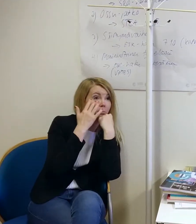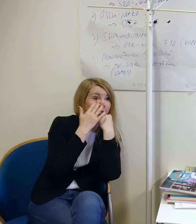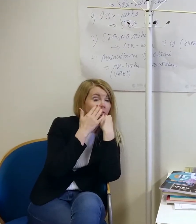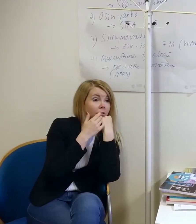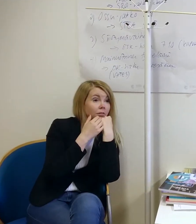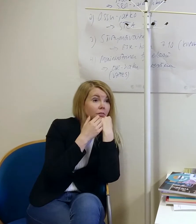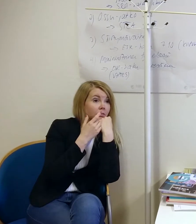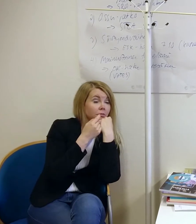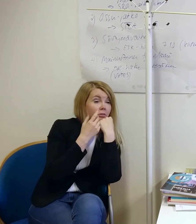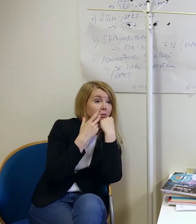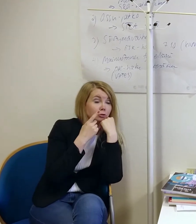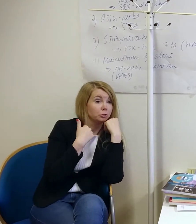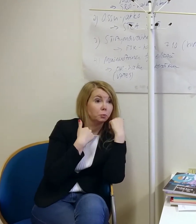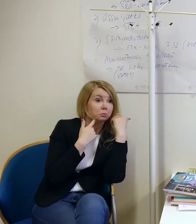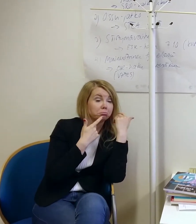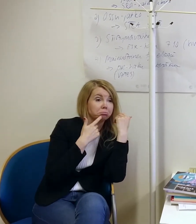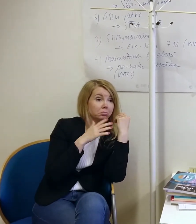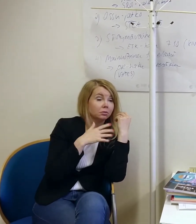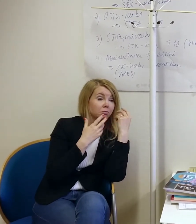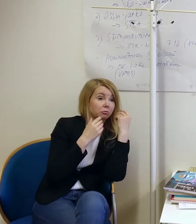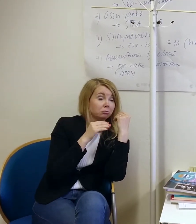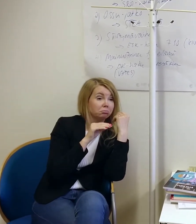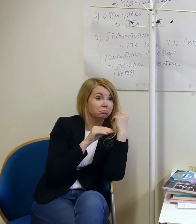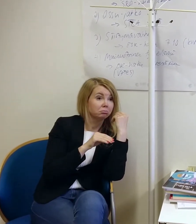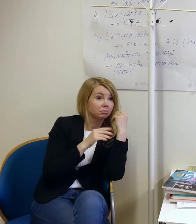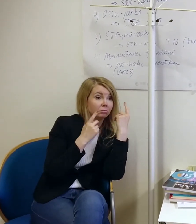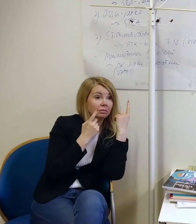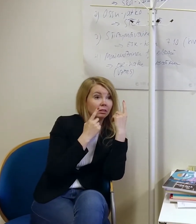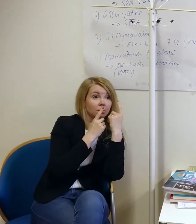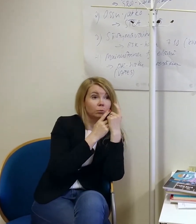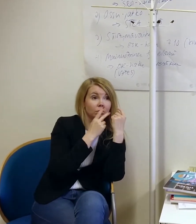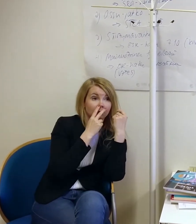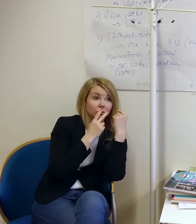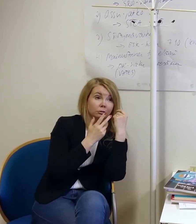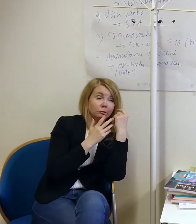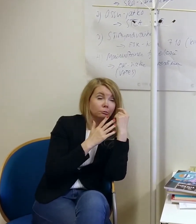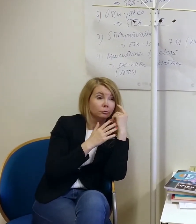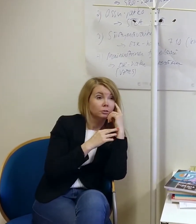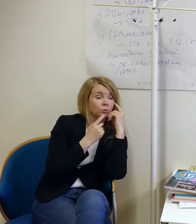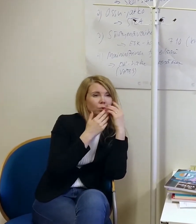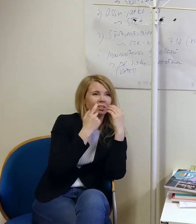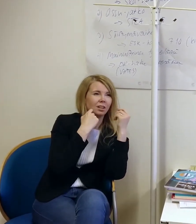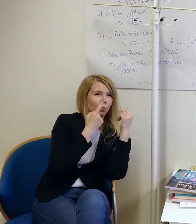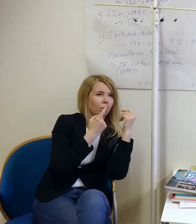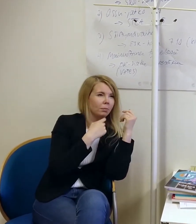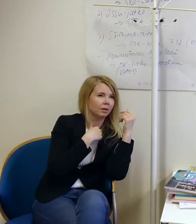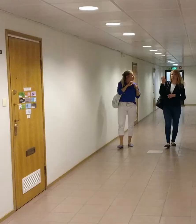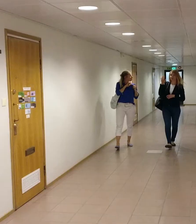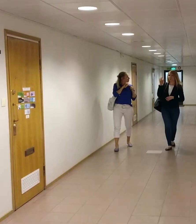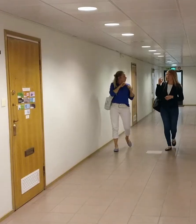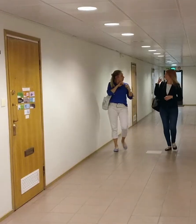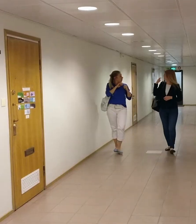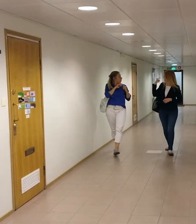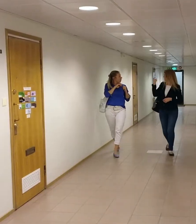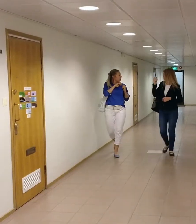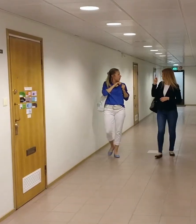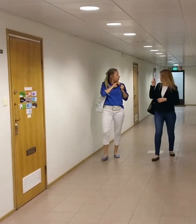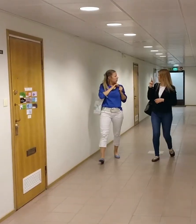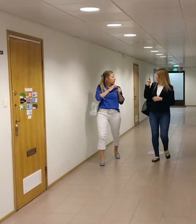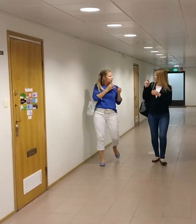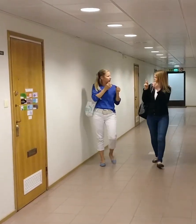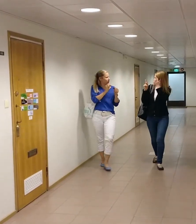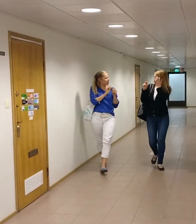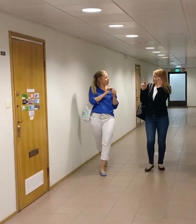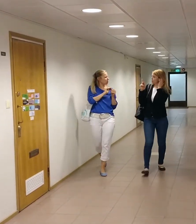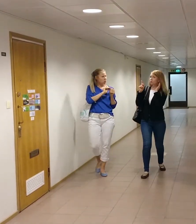osatyökykyinen. Että kaikki vammaiset ovat osatyökykyisiä. Ja siinähän unohdetaan täysin se ihmisen osaaminen